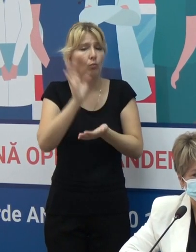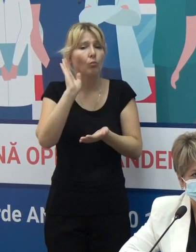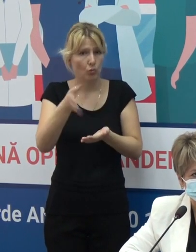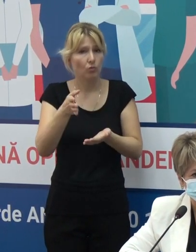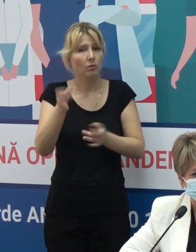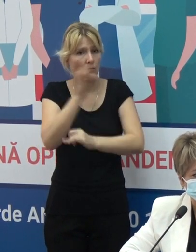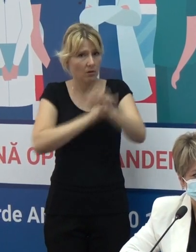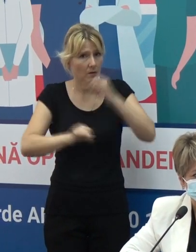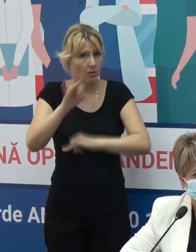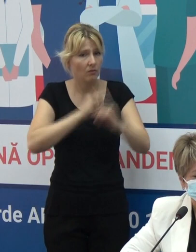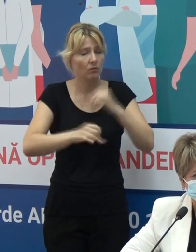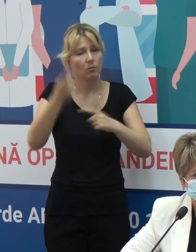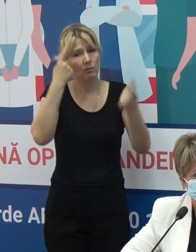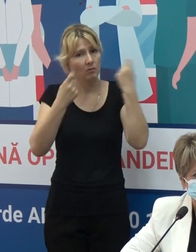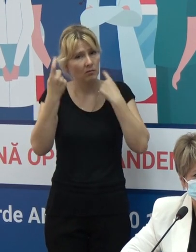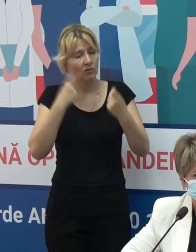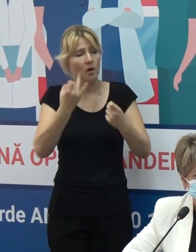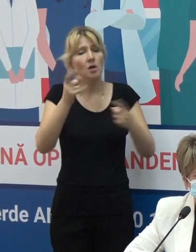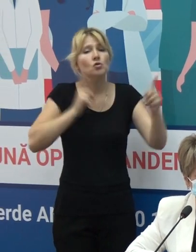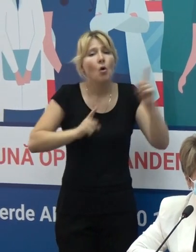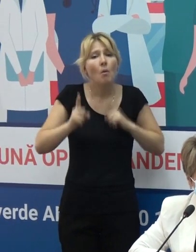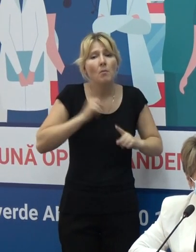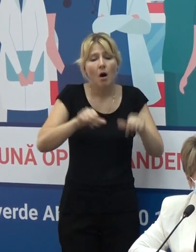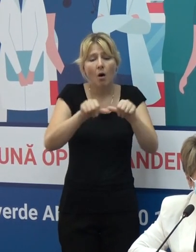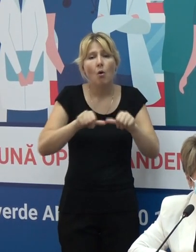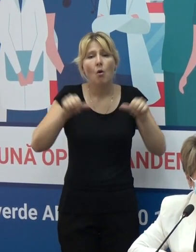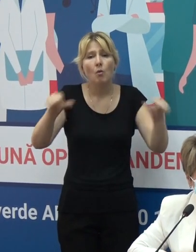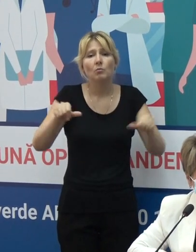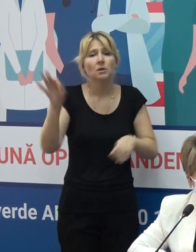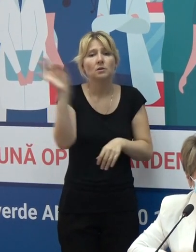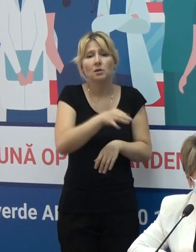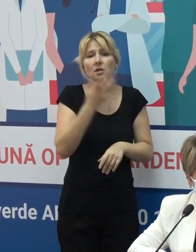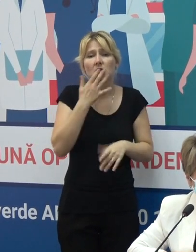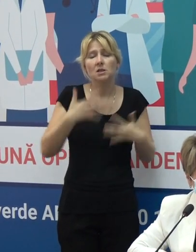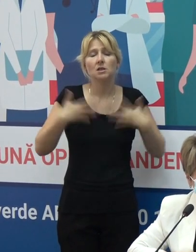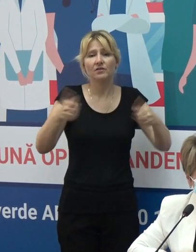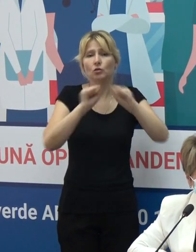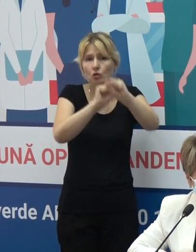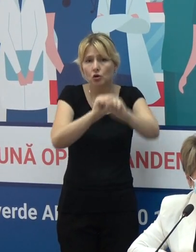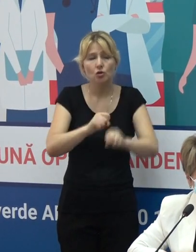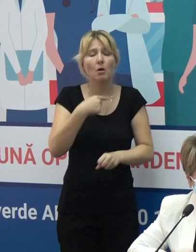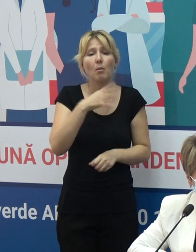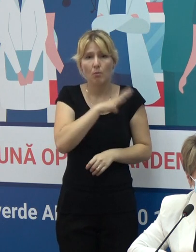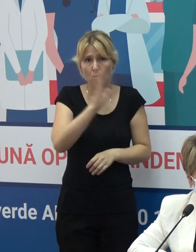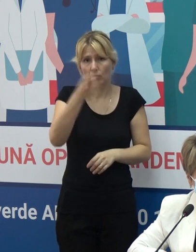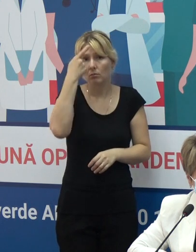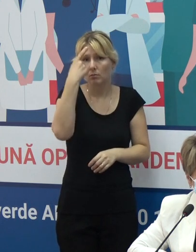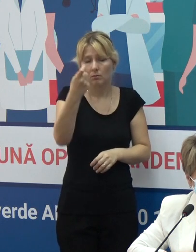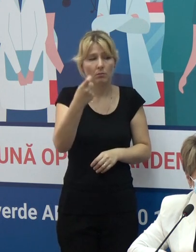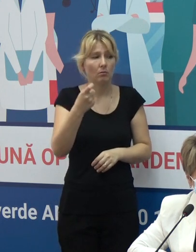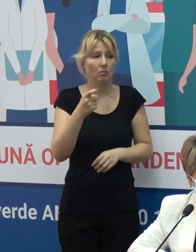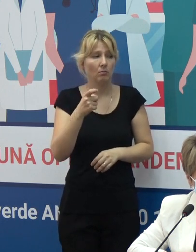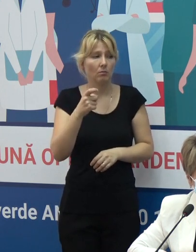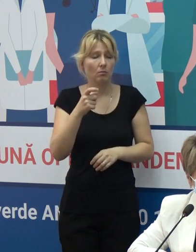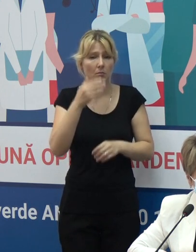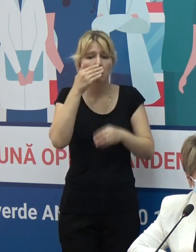agenda și dinții Comisii Naționale Extraordinarii de Sfântătate Publică, care v-am anunțat că va fi organizat în